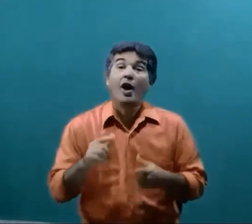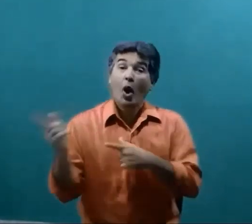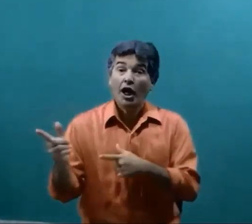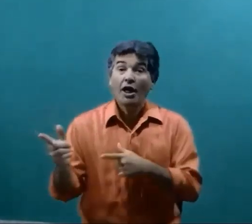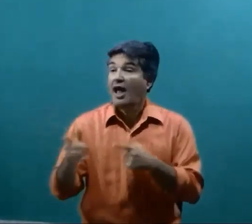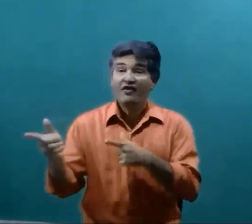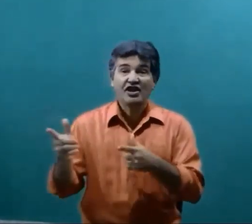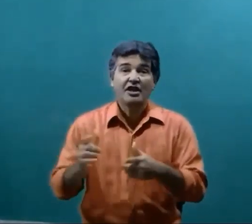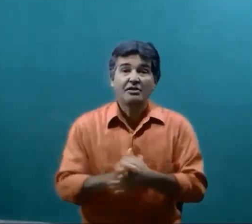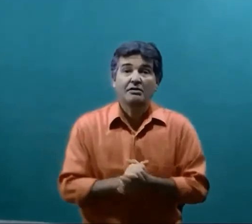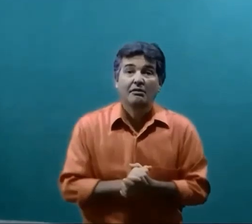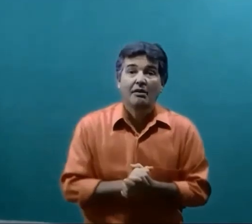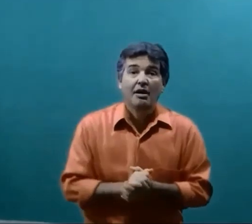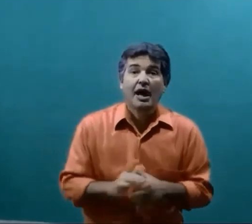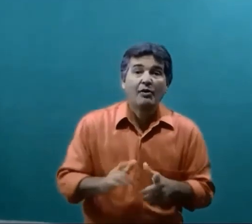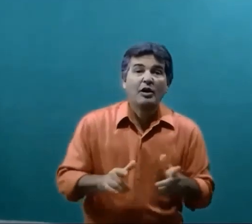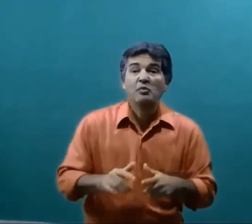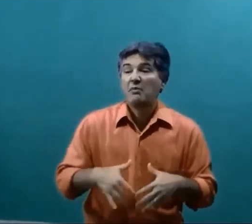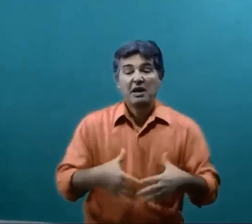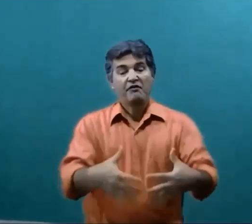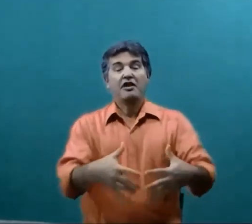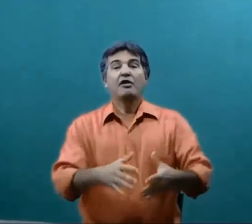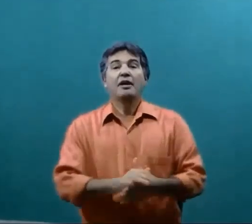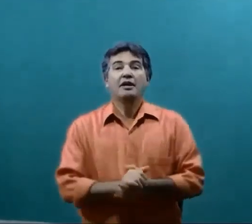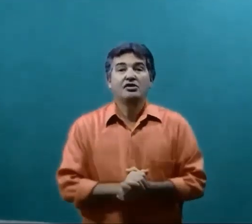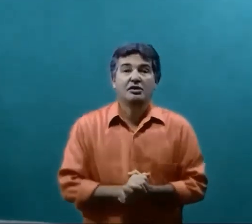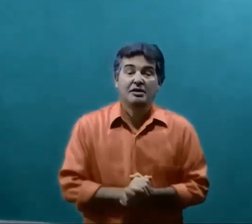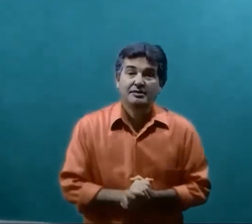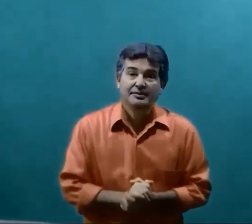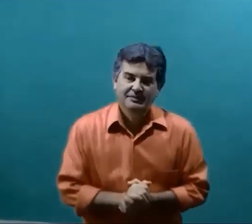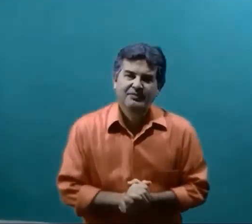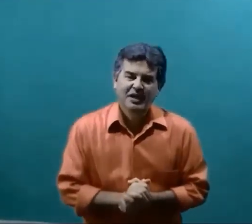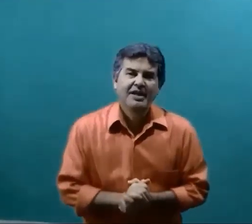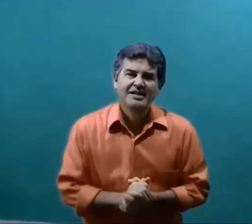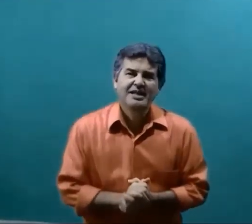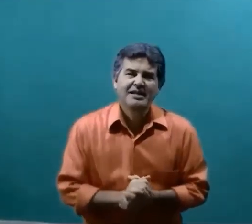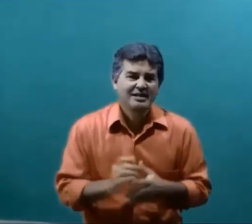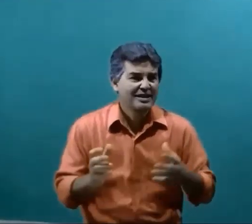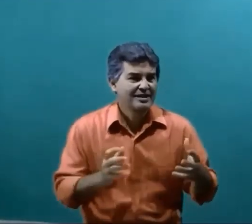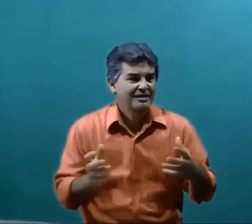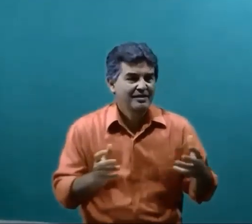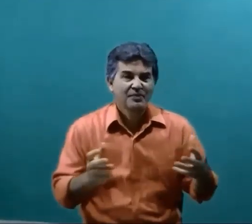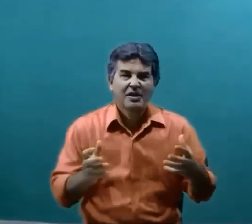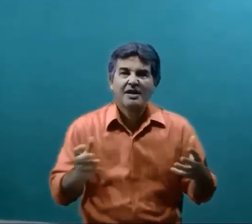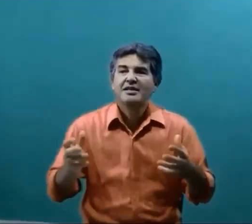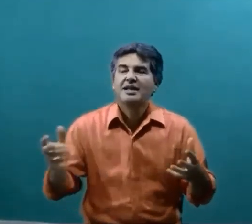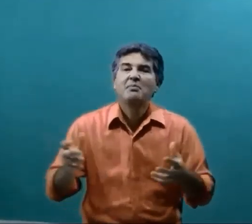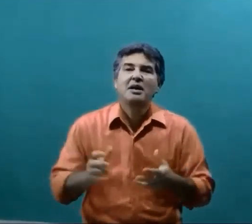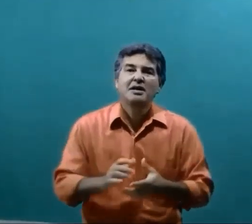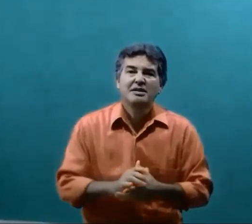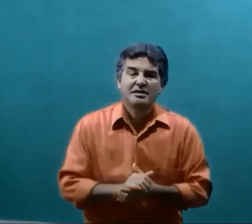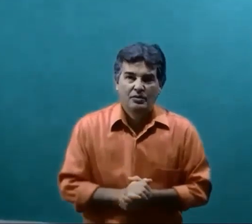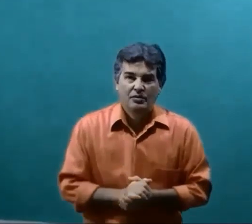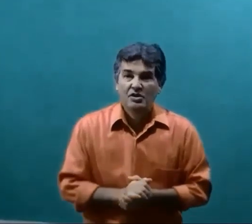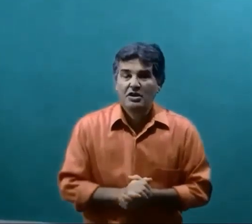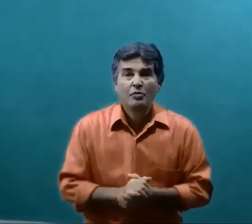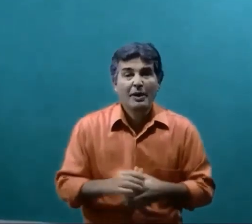Coca refrigerante Alguém não bebe Porque ele fica com barriga cheia Interessante esses Esses saberes Então um